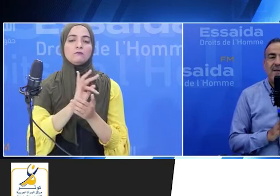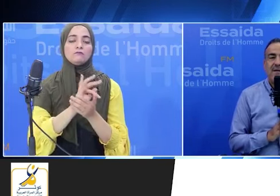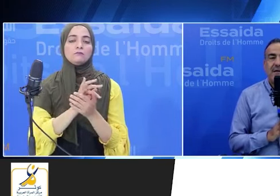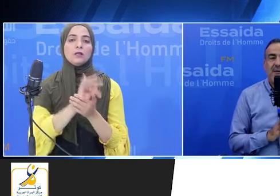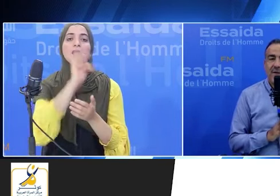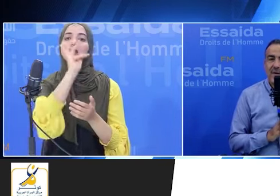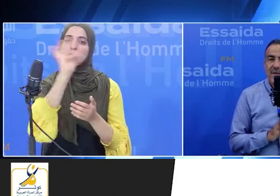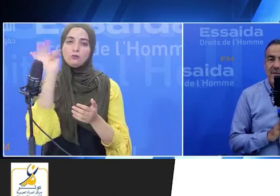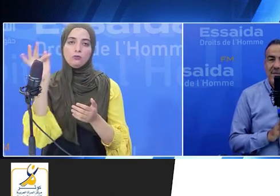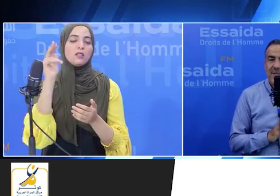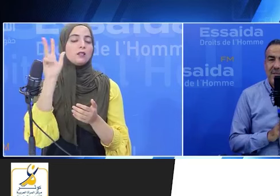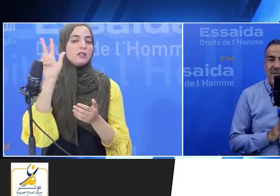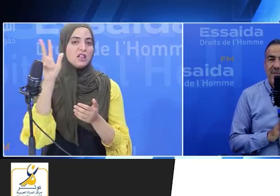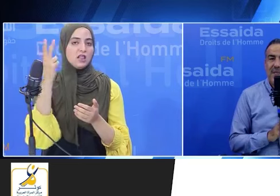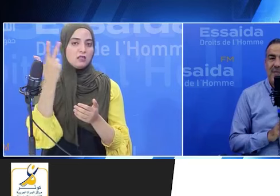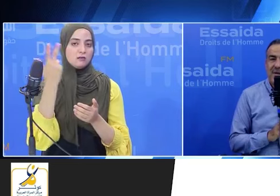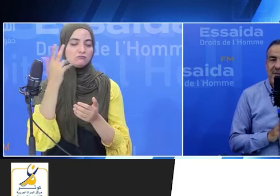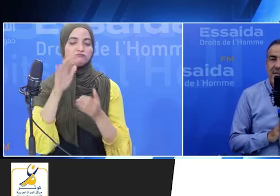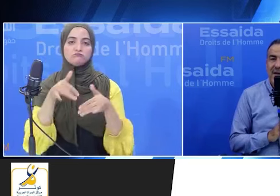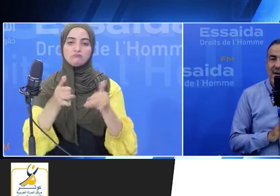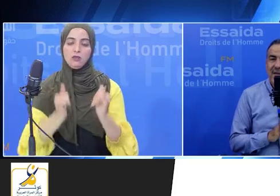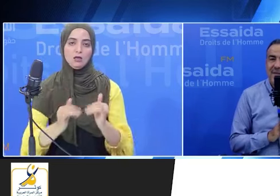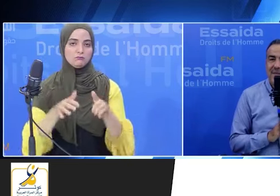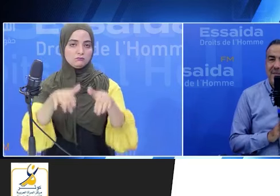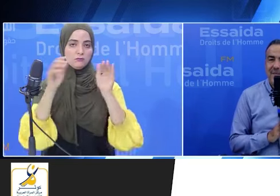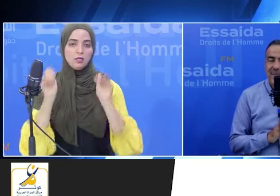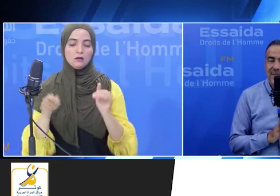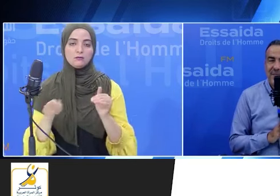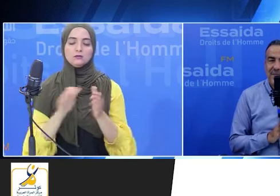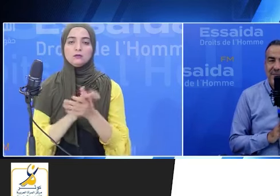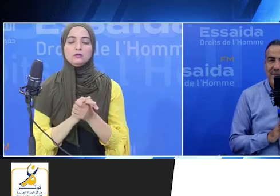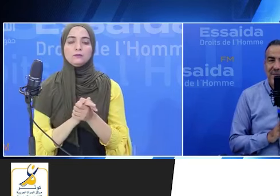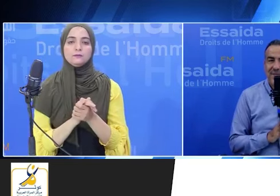تتاوين ثلاثة مقاعد